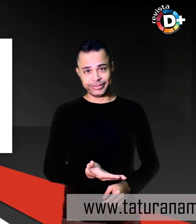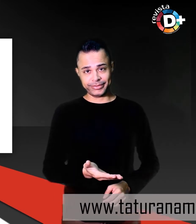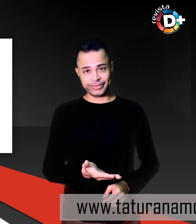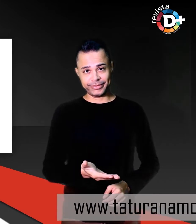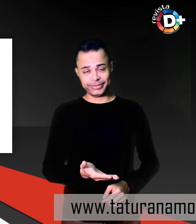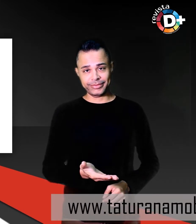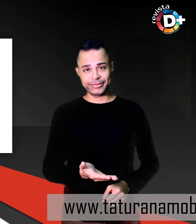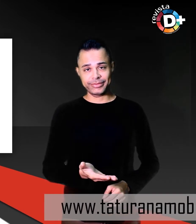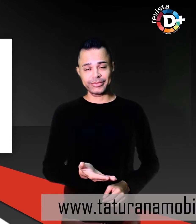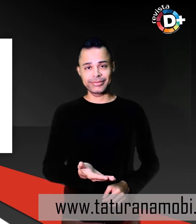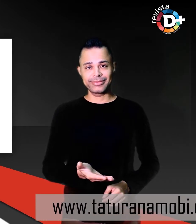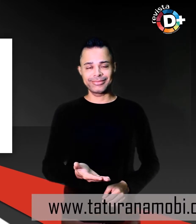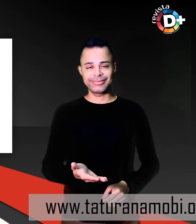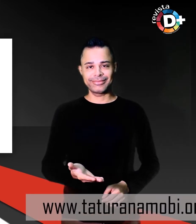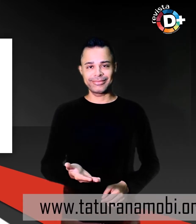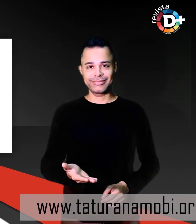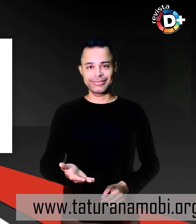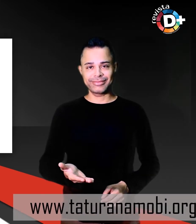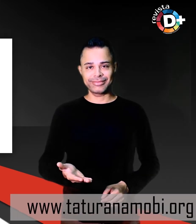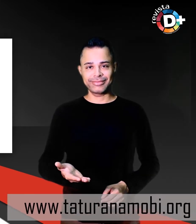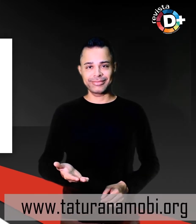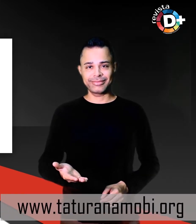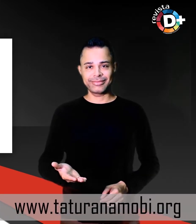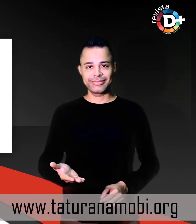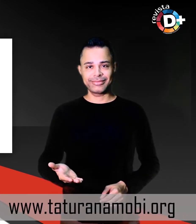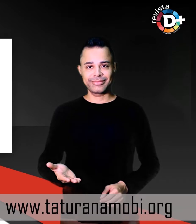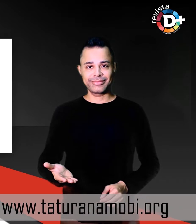.org e receba o filme na sua escola.